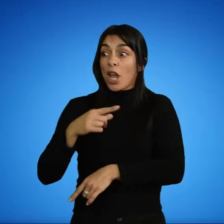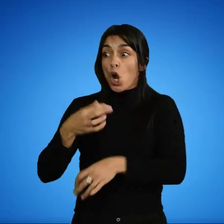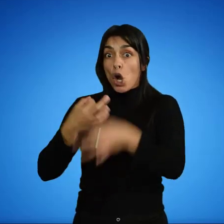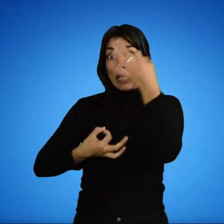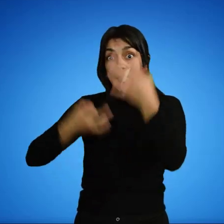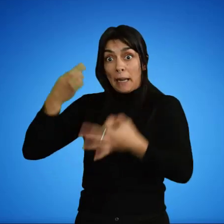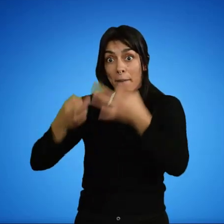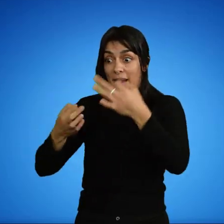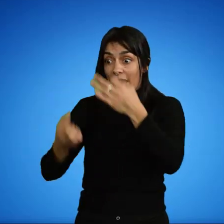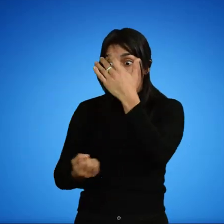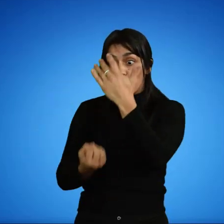muchos de estos productos.